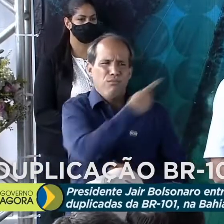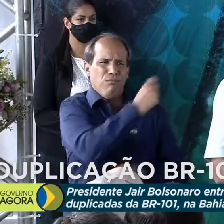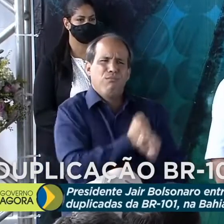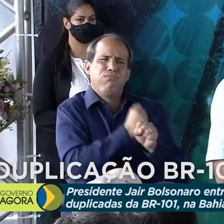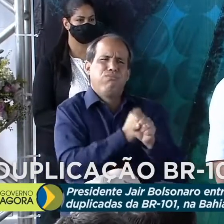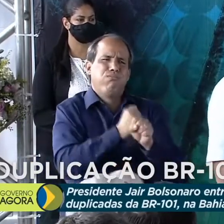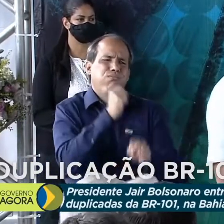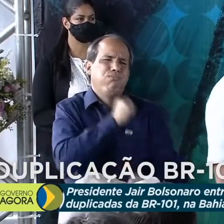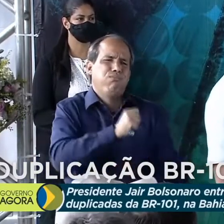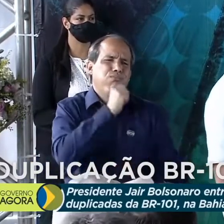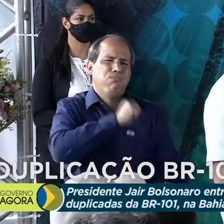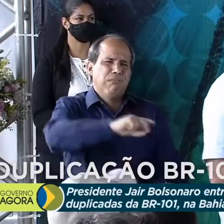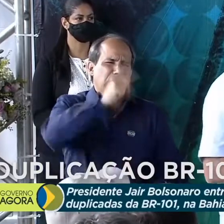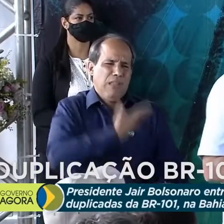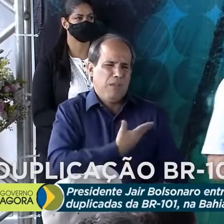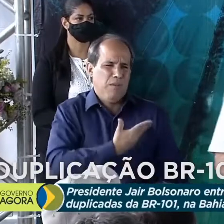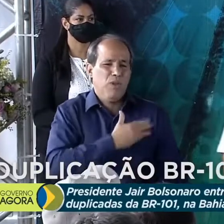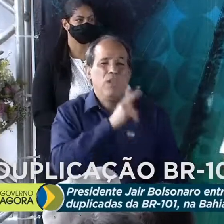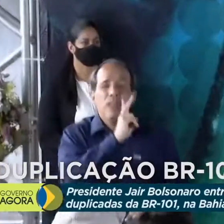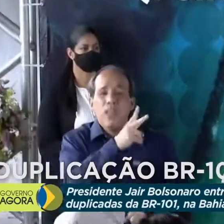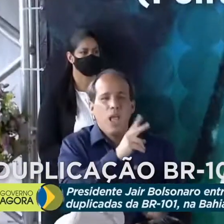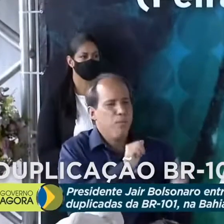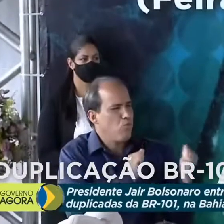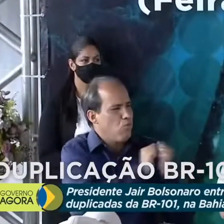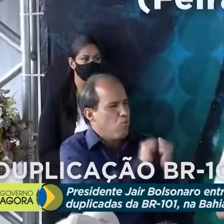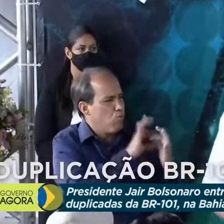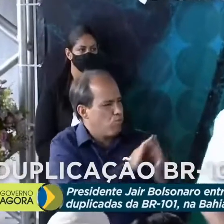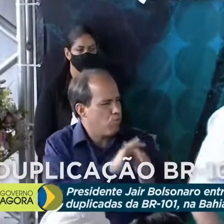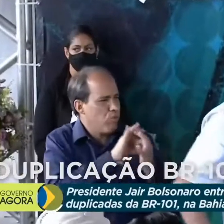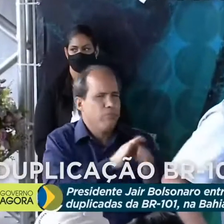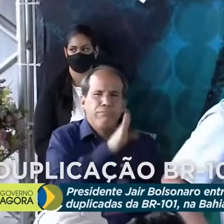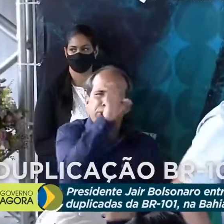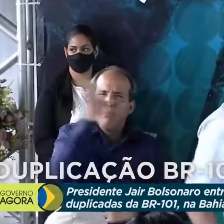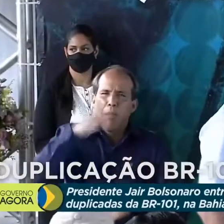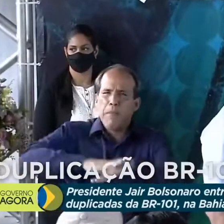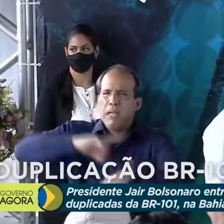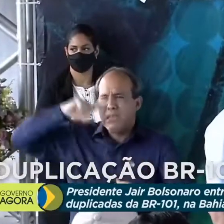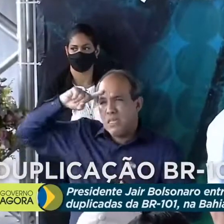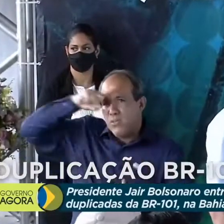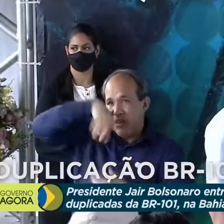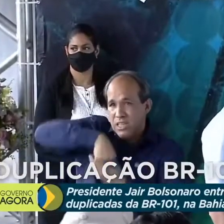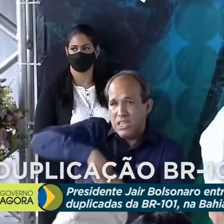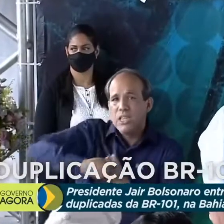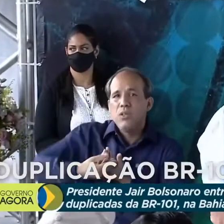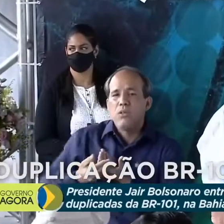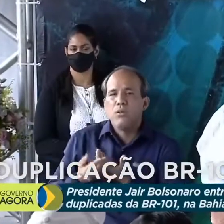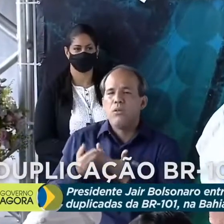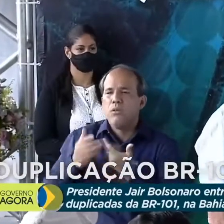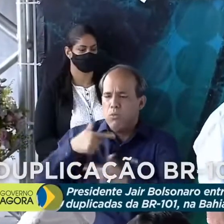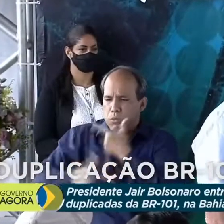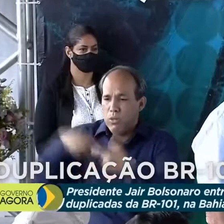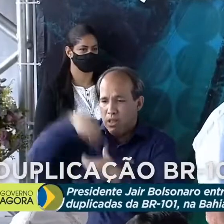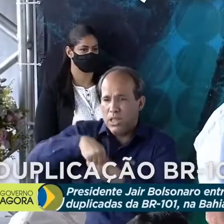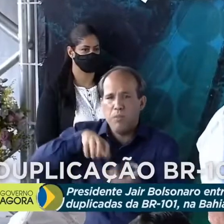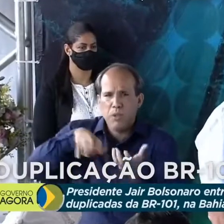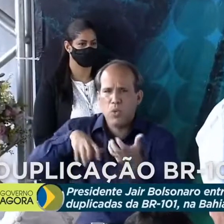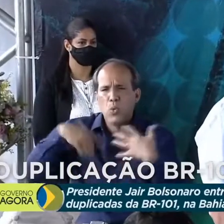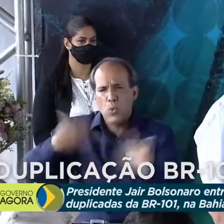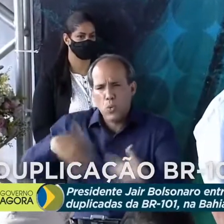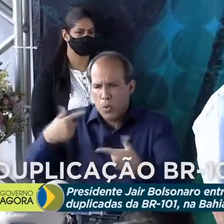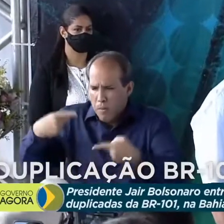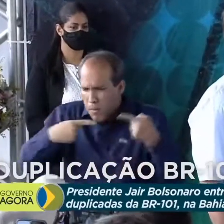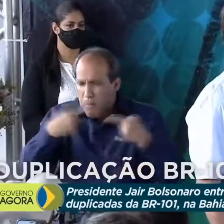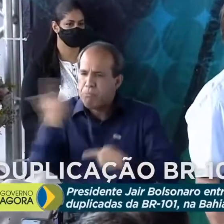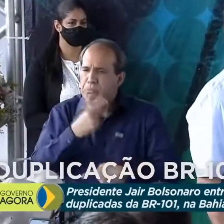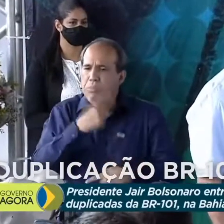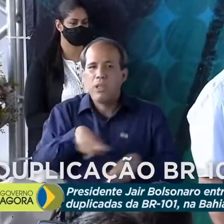companheiro que sempre esteve ombriado conosco nas missões mais difíceis do parlamento. E daqui a pouco, Cobé, pousarei lá